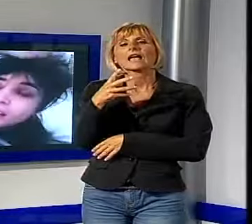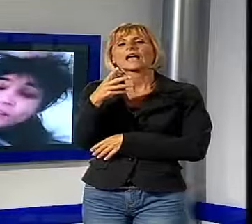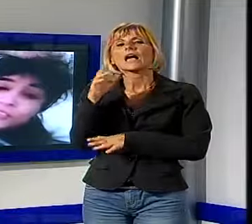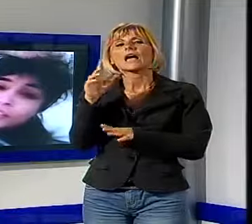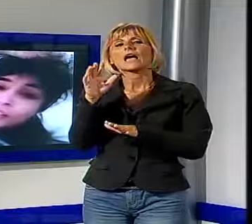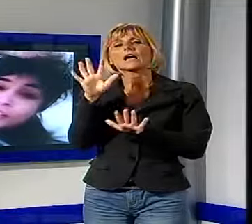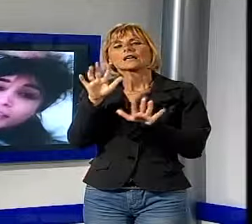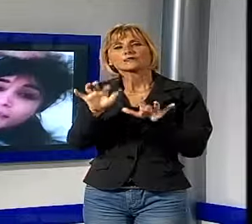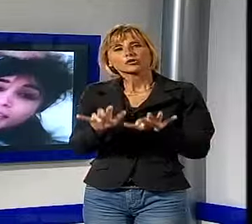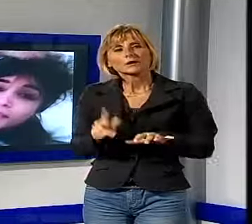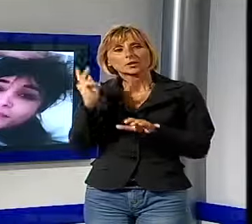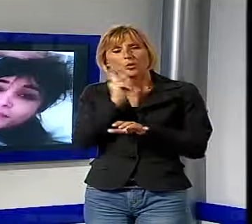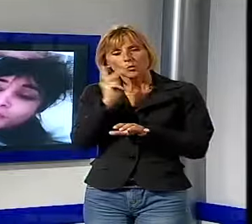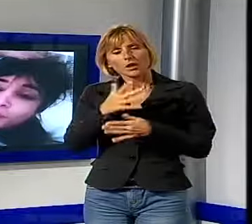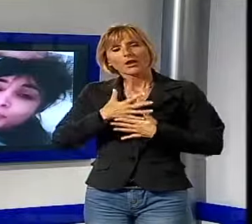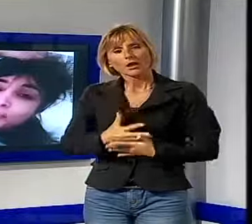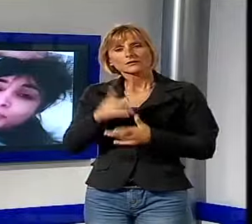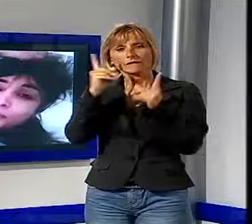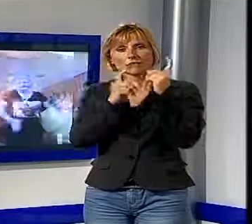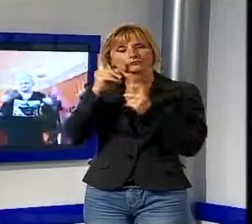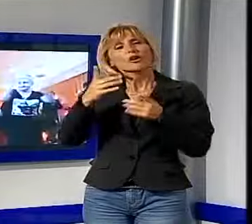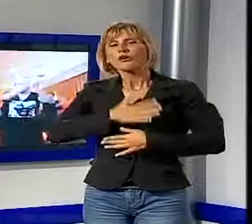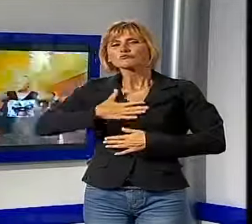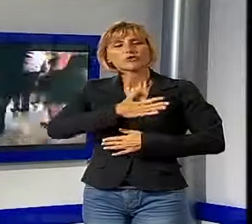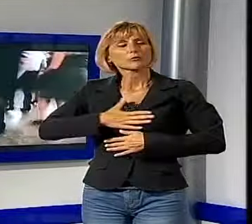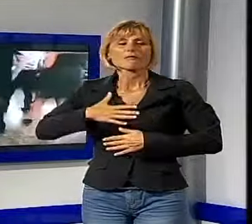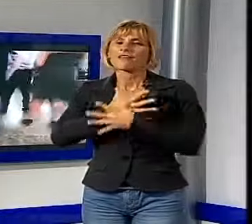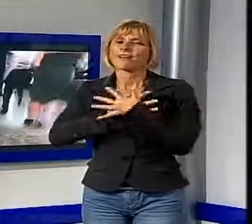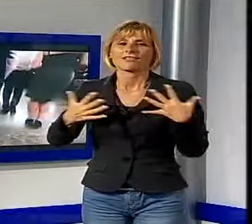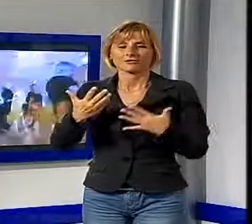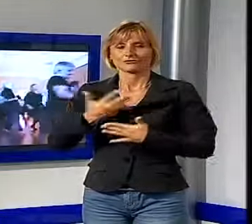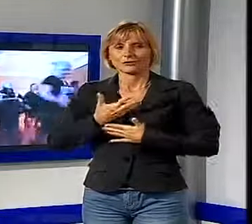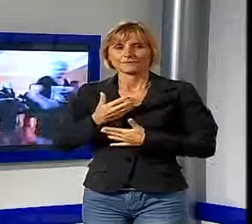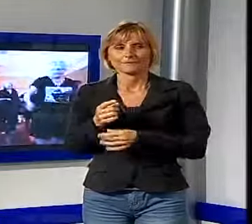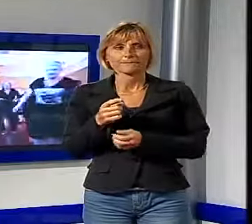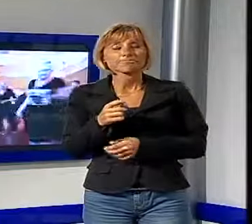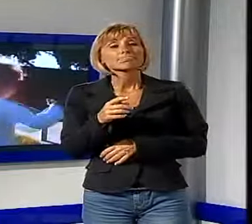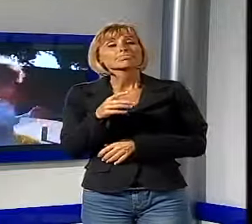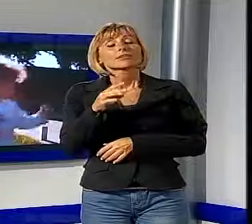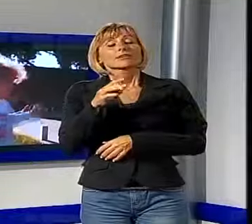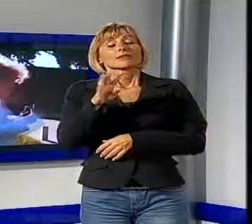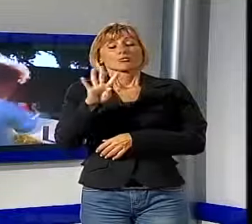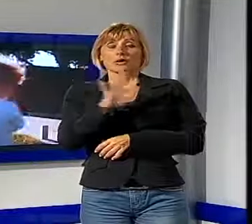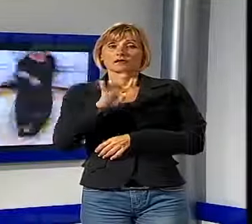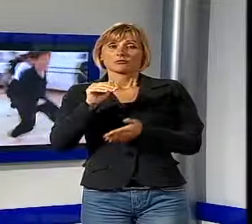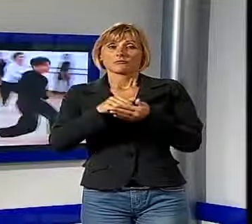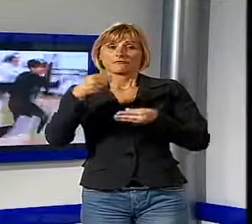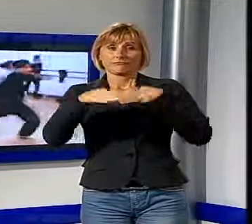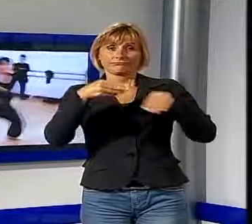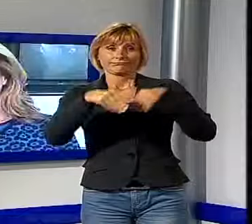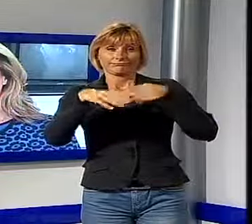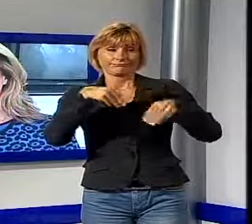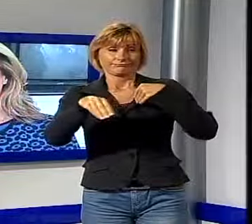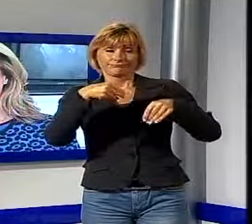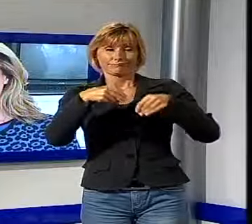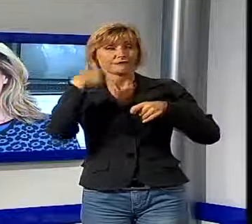con un grande amore per la fotografia, rimarrà un'immensa soddisfazione. 44.000 filmati sono stati inviati a